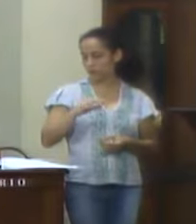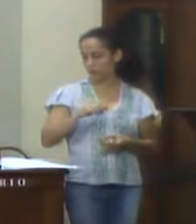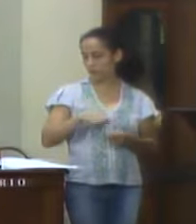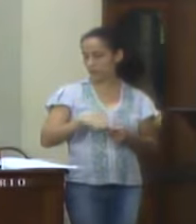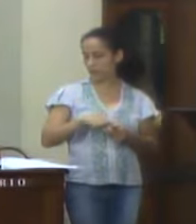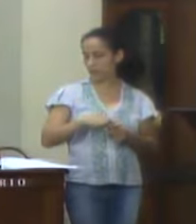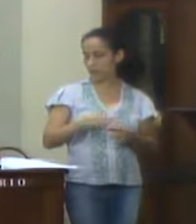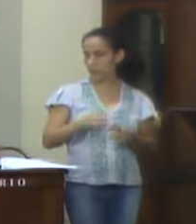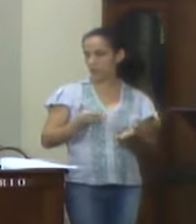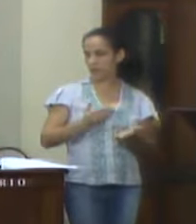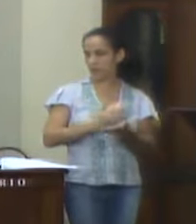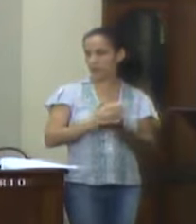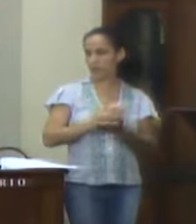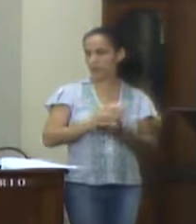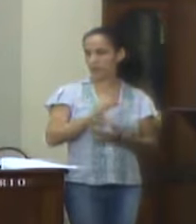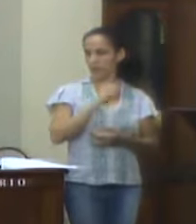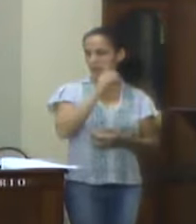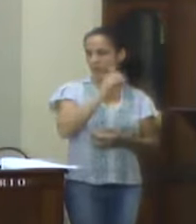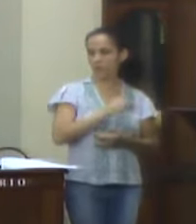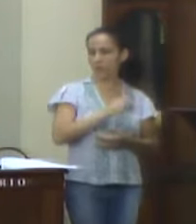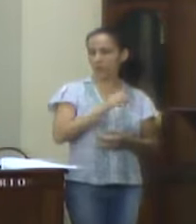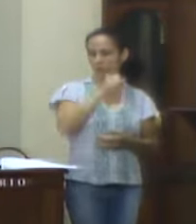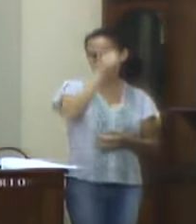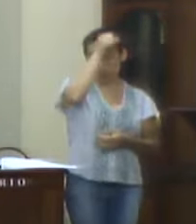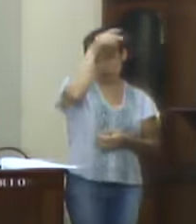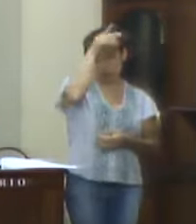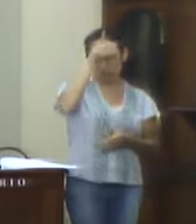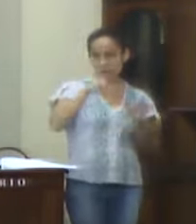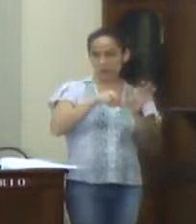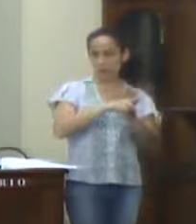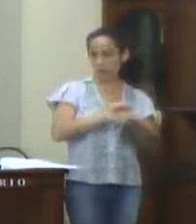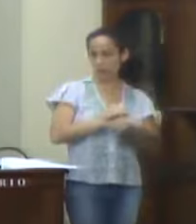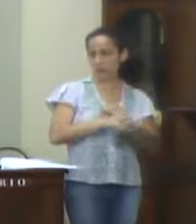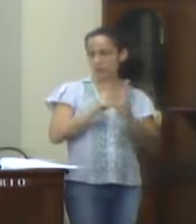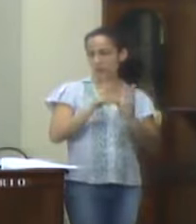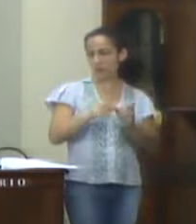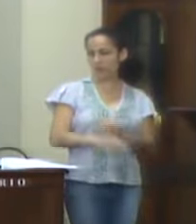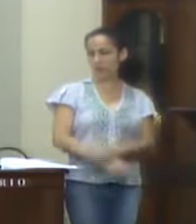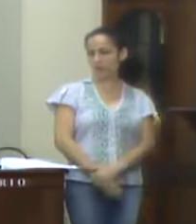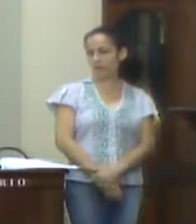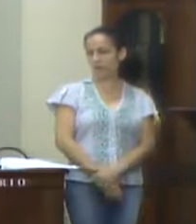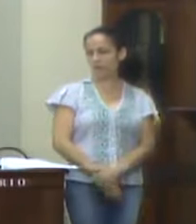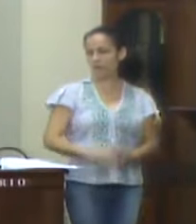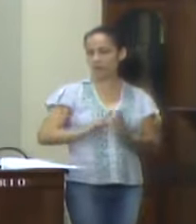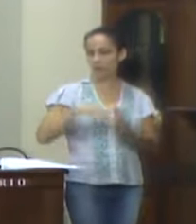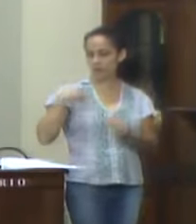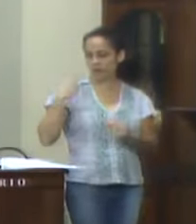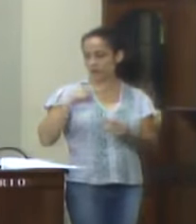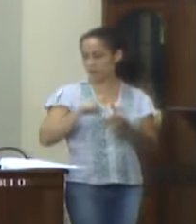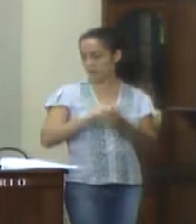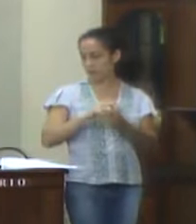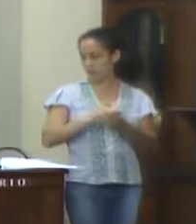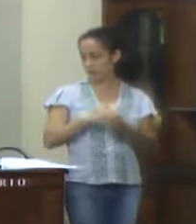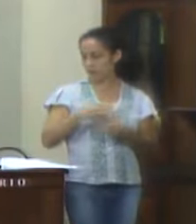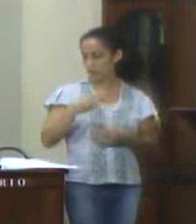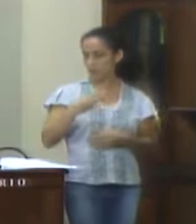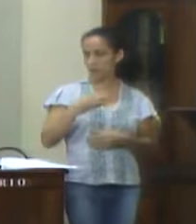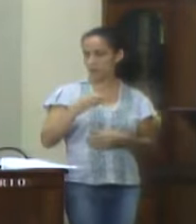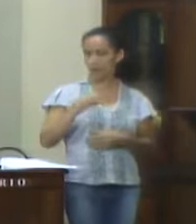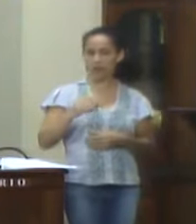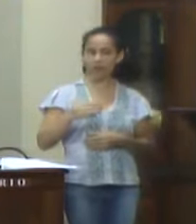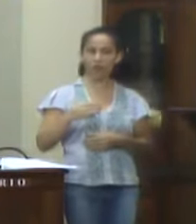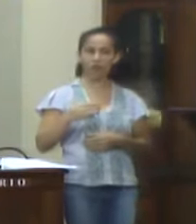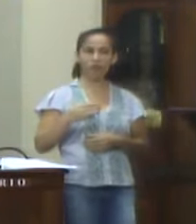adequadamente introduzida pelo Departamento Competente do Executivo, a lei correspondente. Câmara Municipal de Valença, 13 de dezembro de 2018,